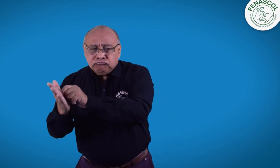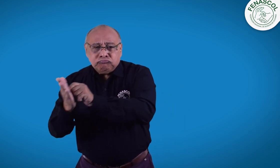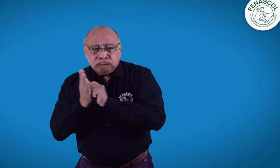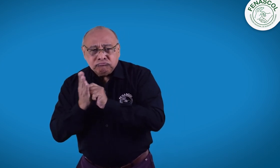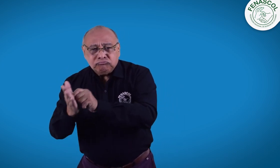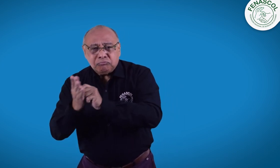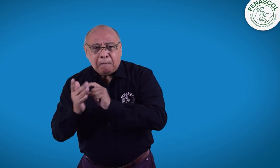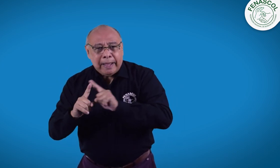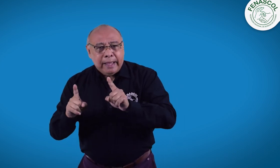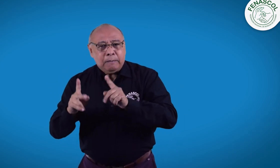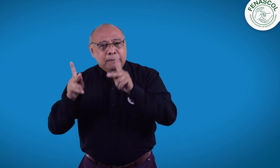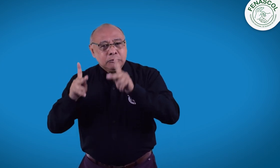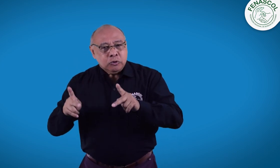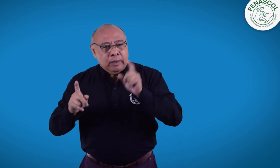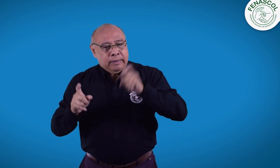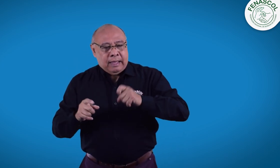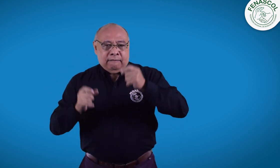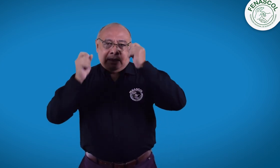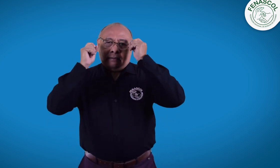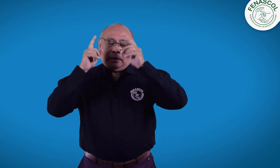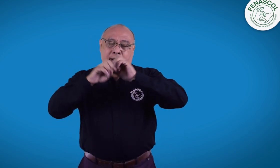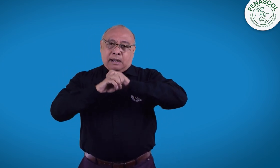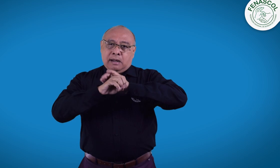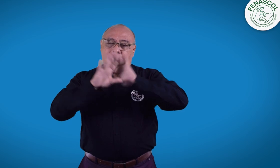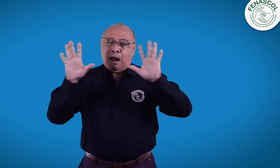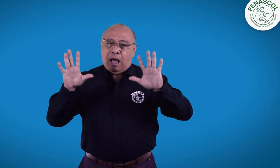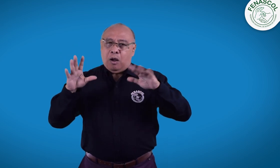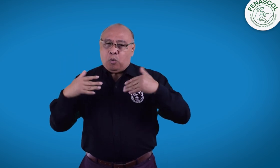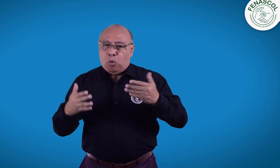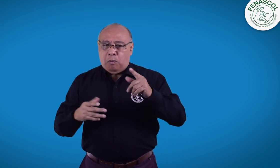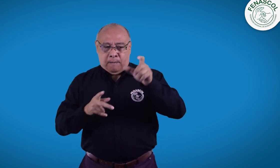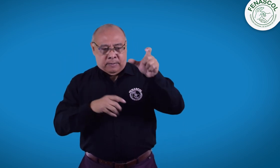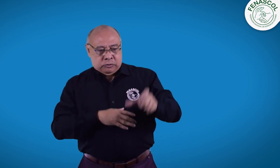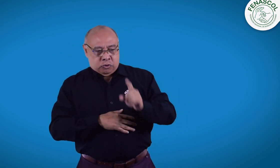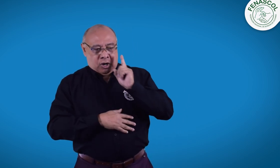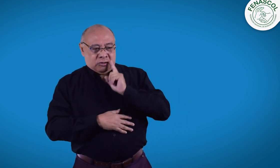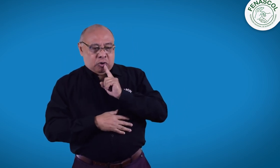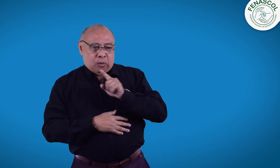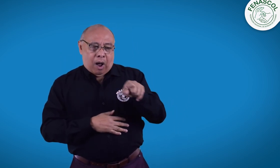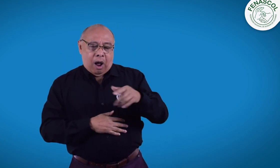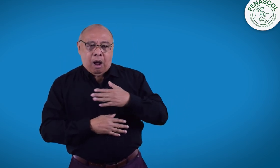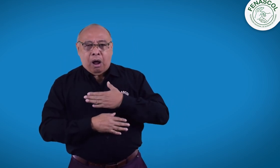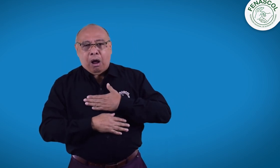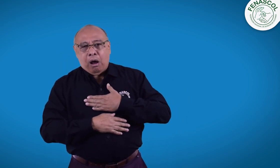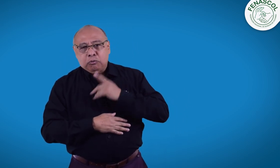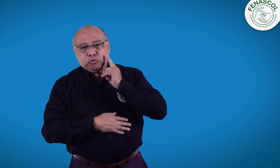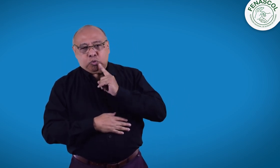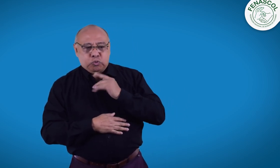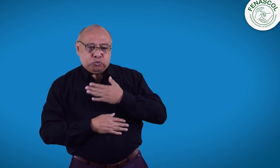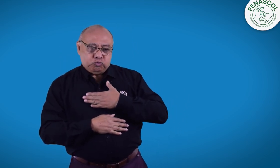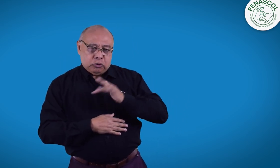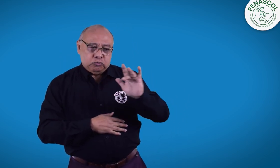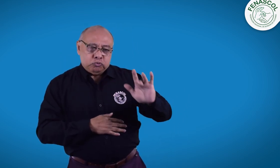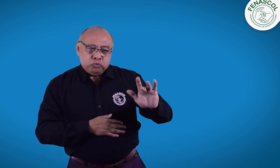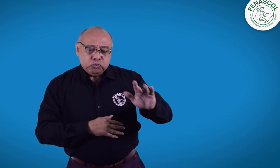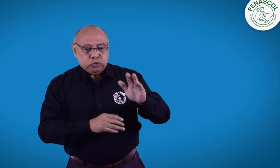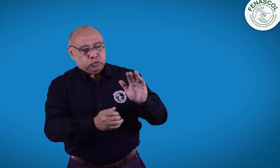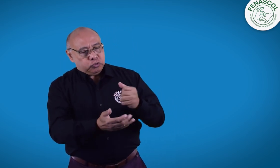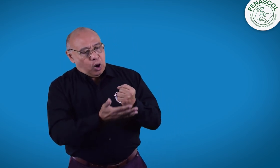pero no es así. Las personas sordas se pueden comunicar de forma escrita. Es importante que se comprenda que no se debe ver a la persona